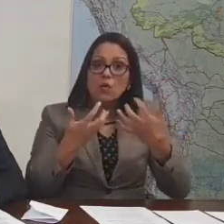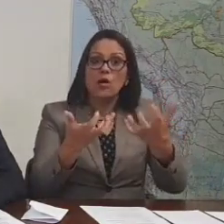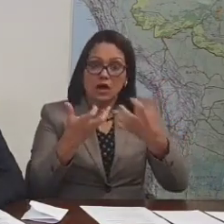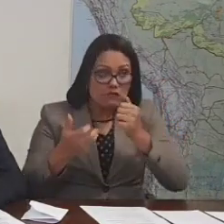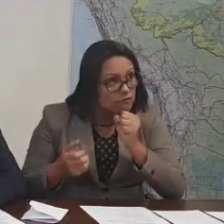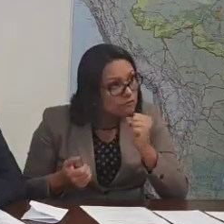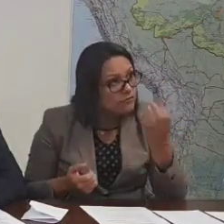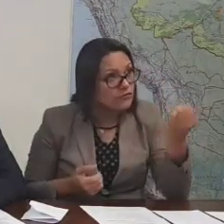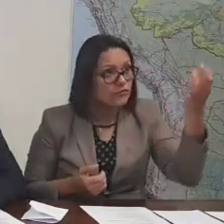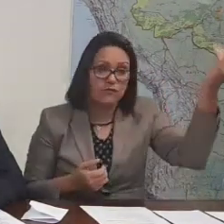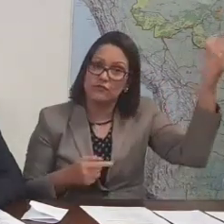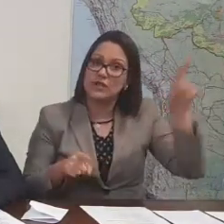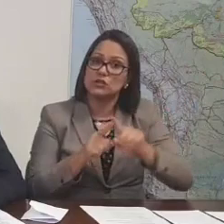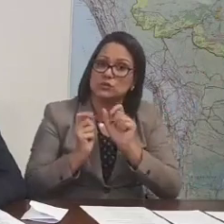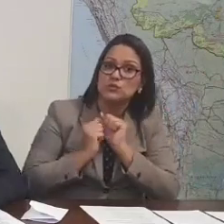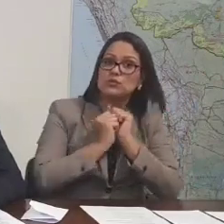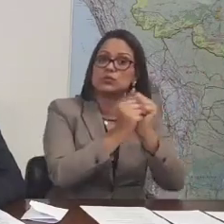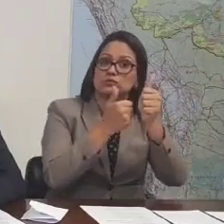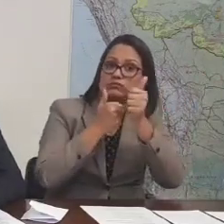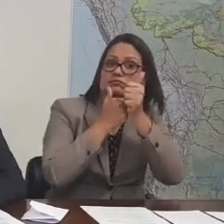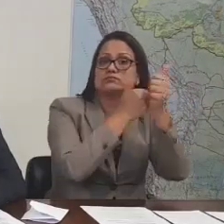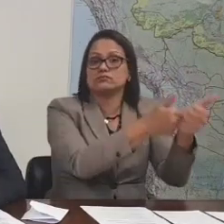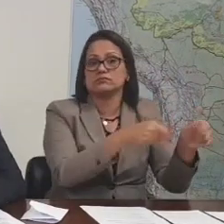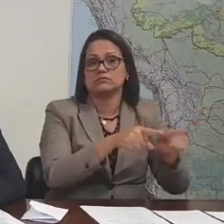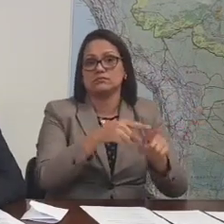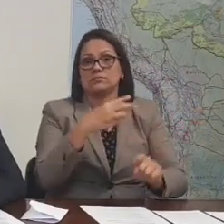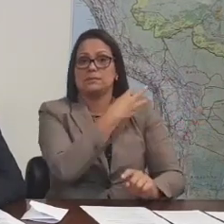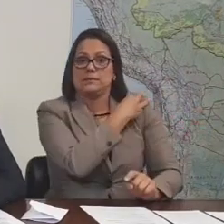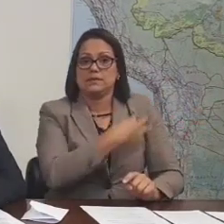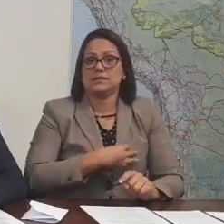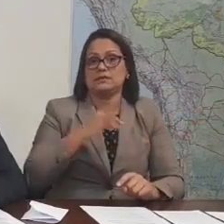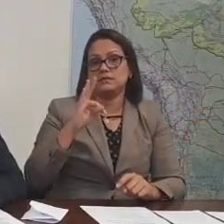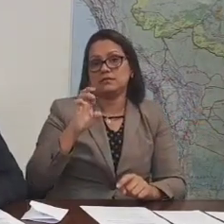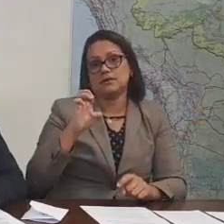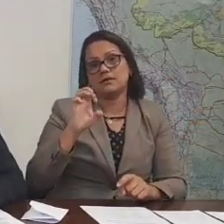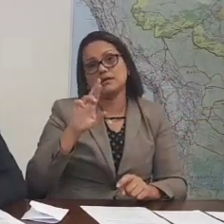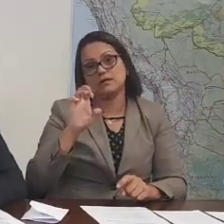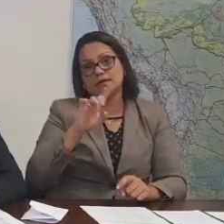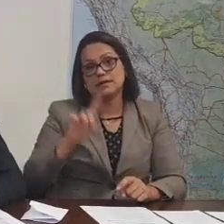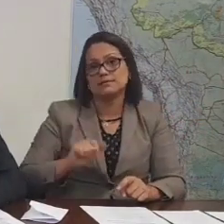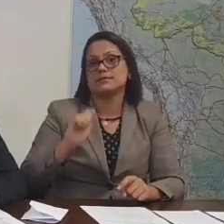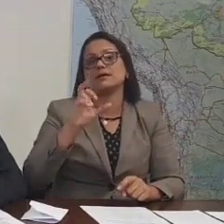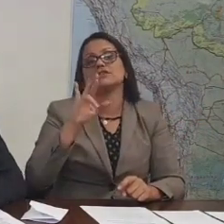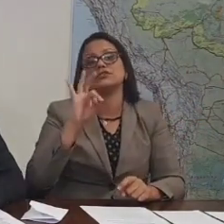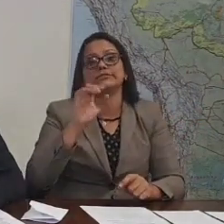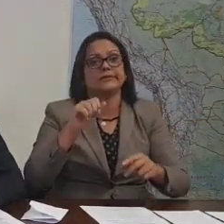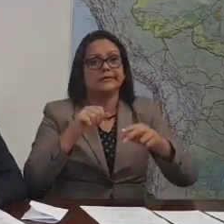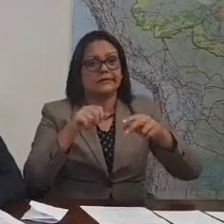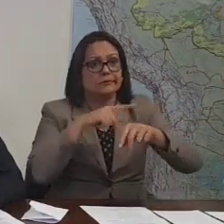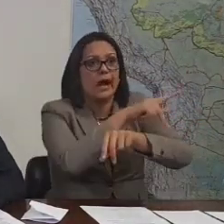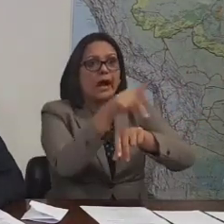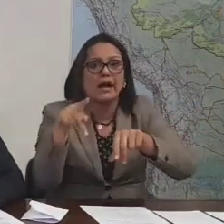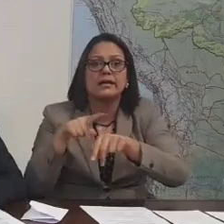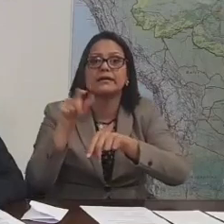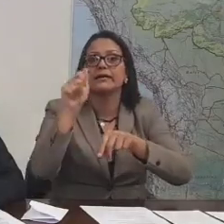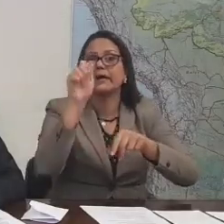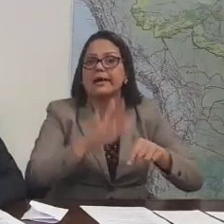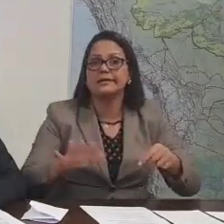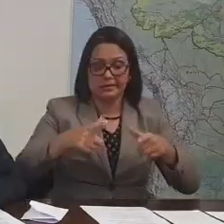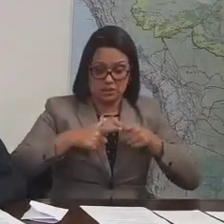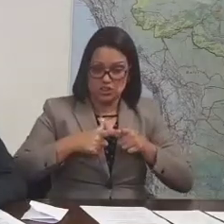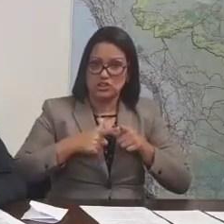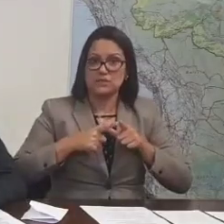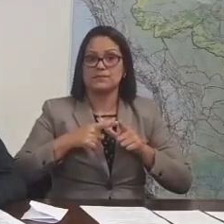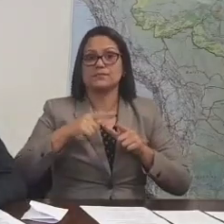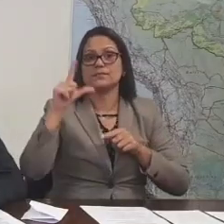que ela fosse acompanhar a Tereza Cristina nessa turnê pela Ásia, né? Já estava na China,